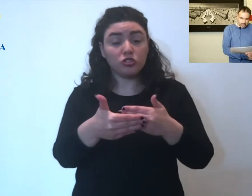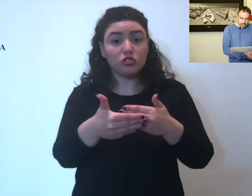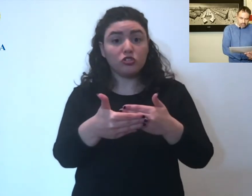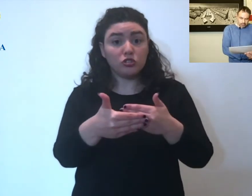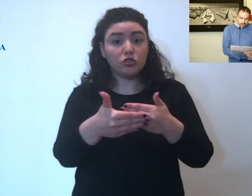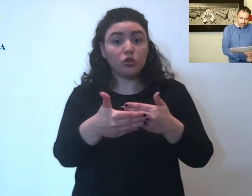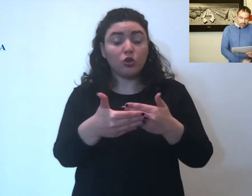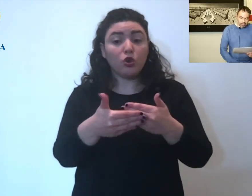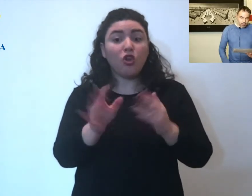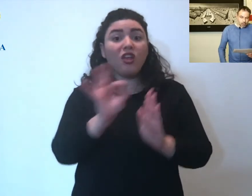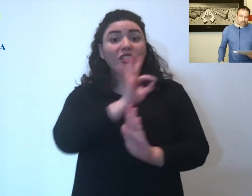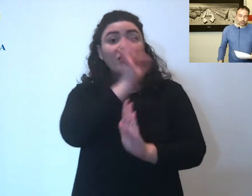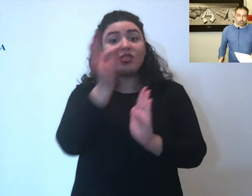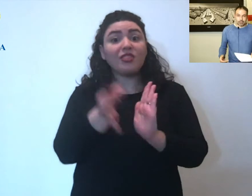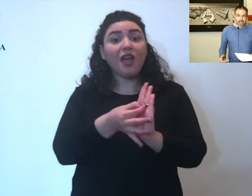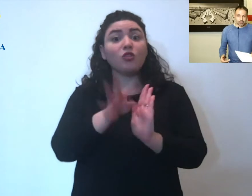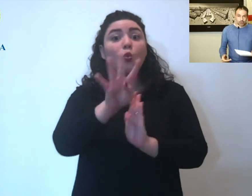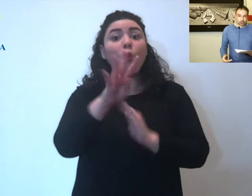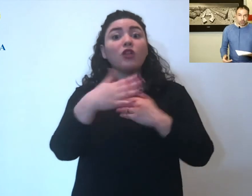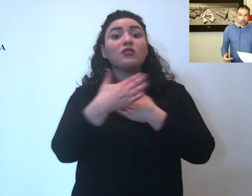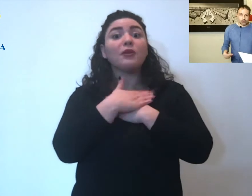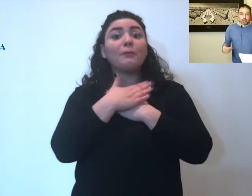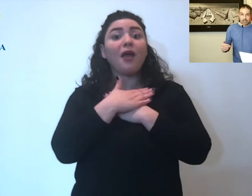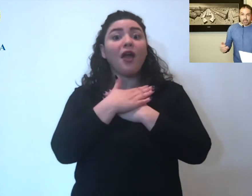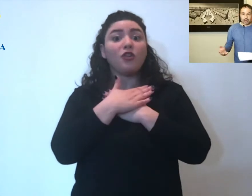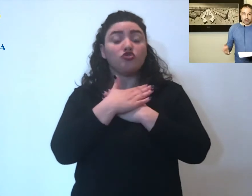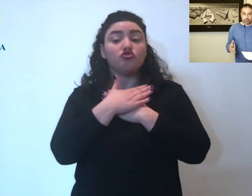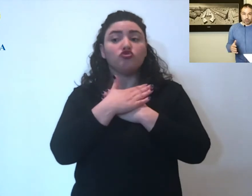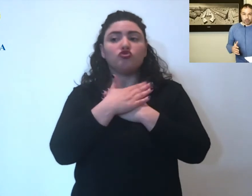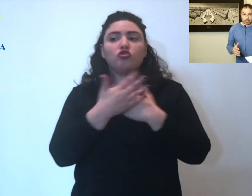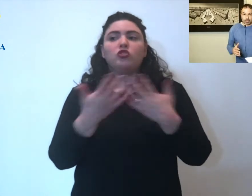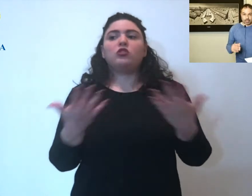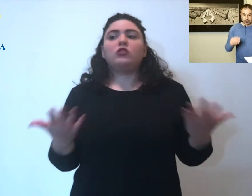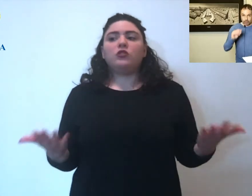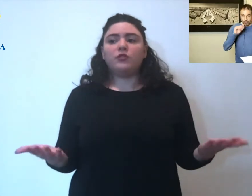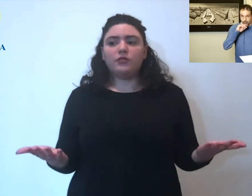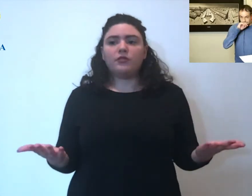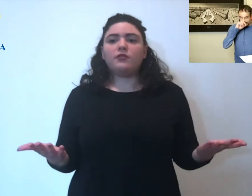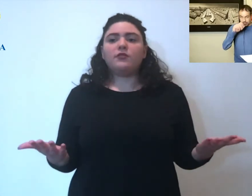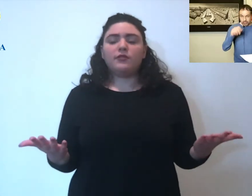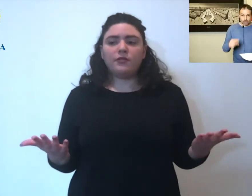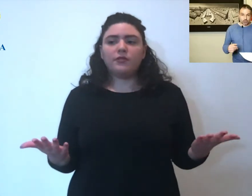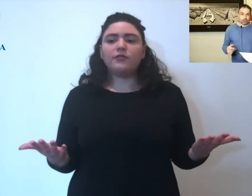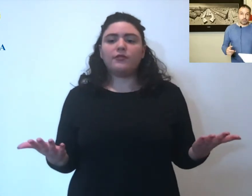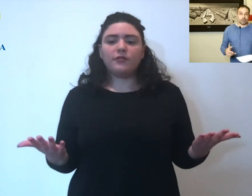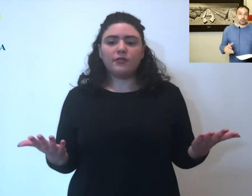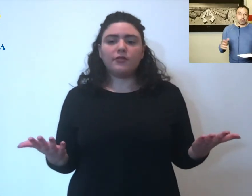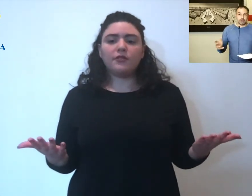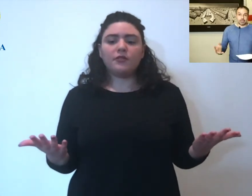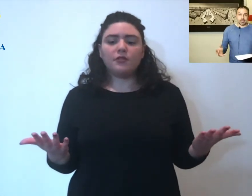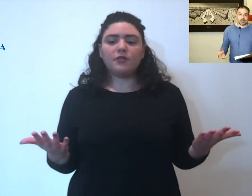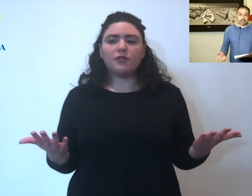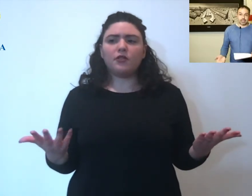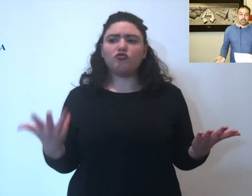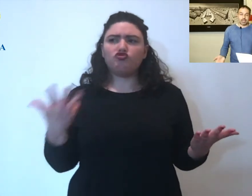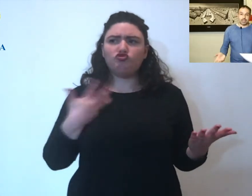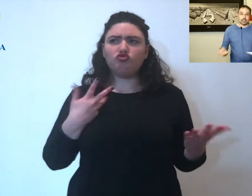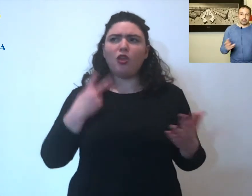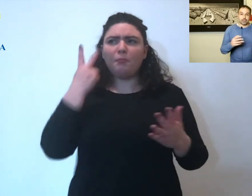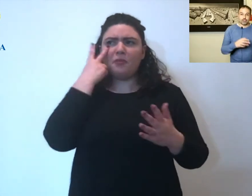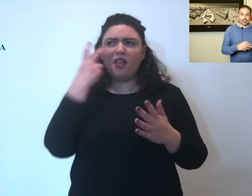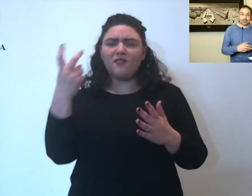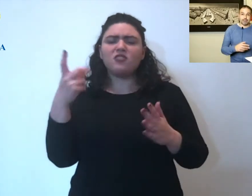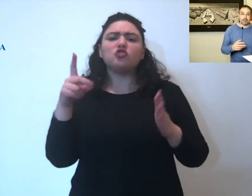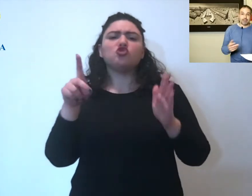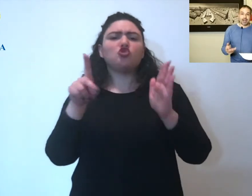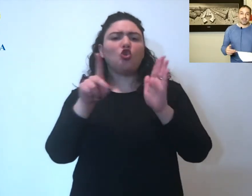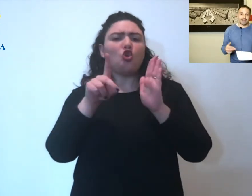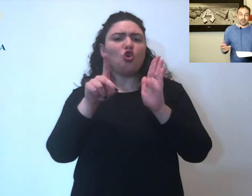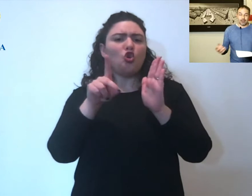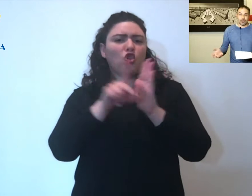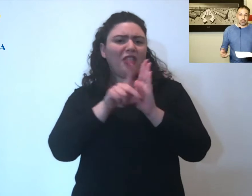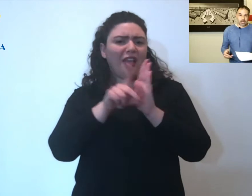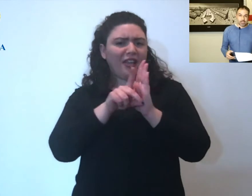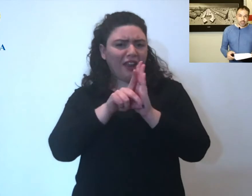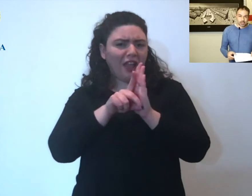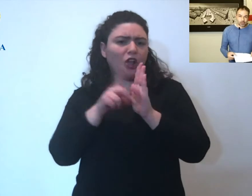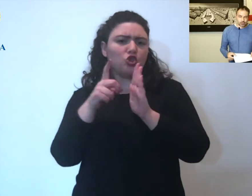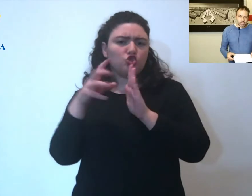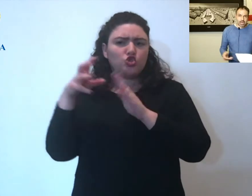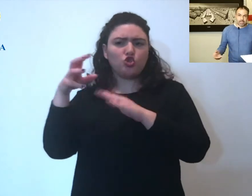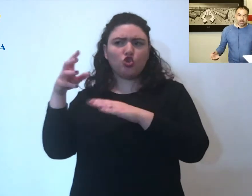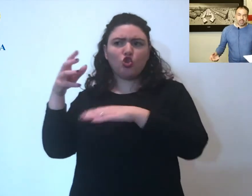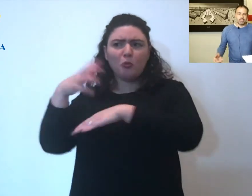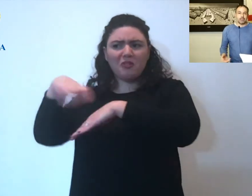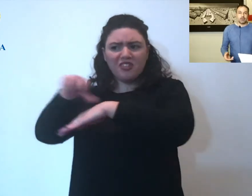il 4 di maggio è un appuntamento previsto ovviamente sia nel DPCM ma anche nelle